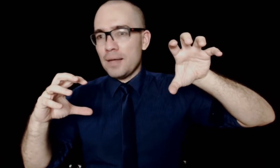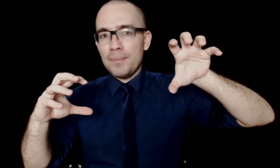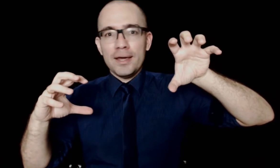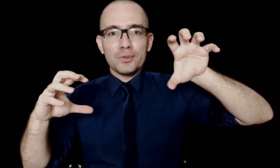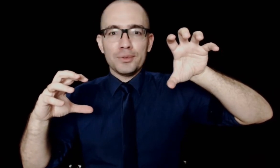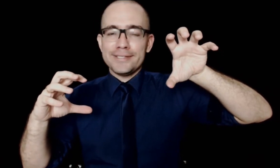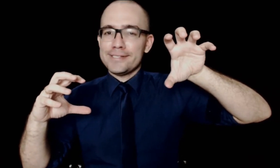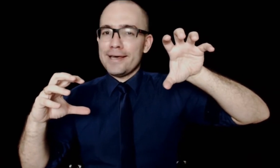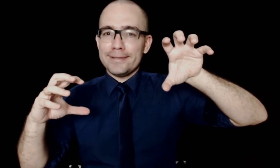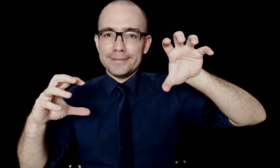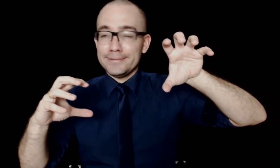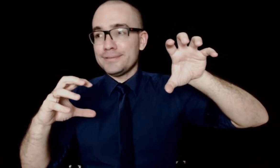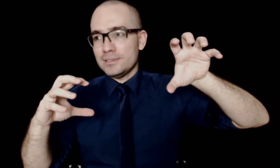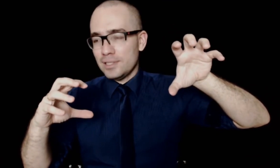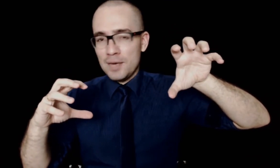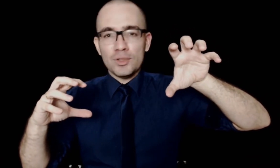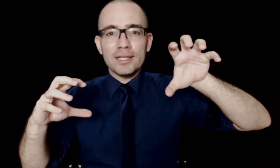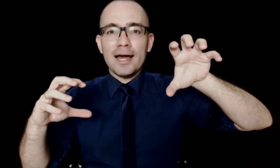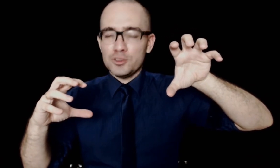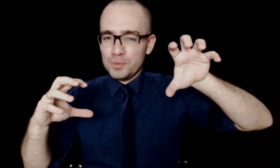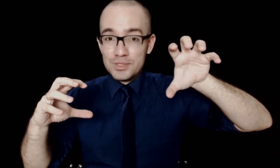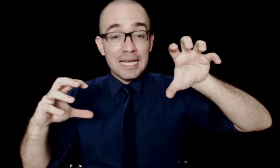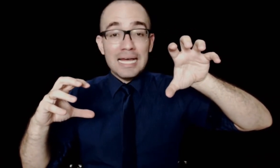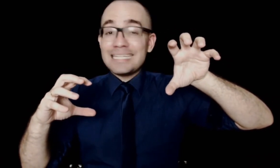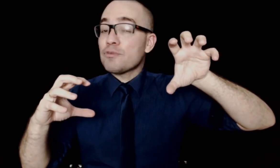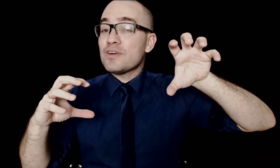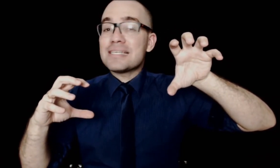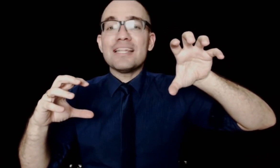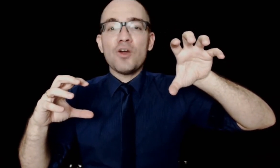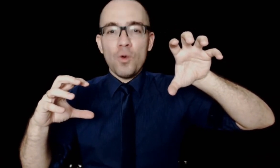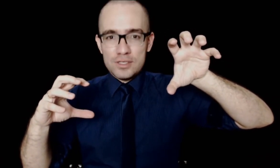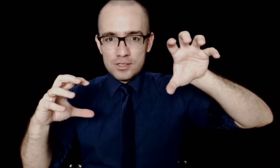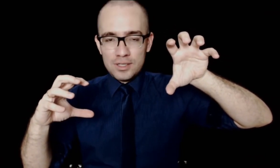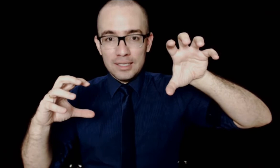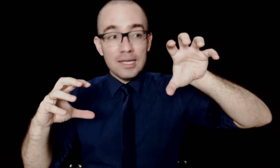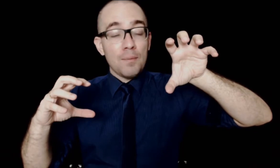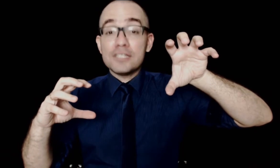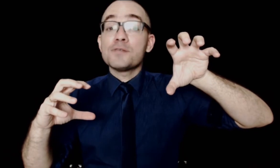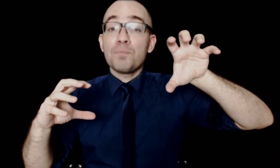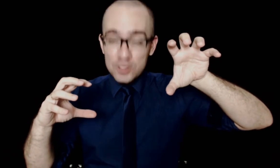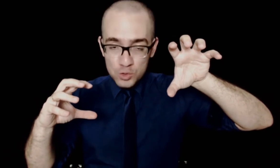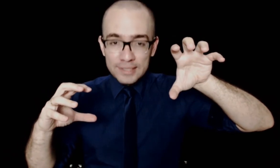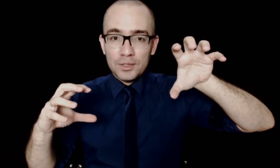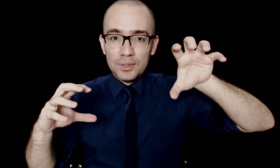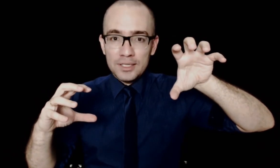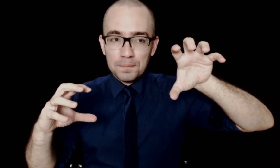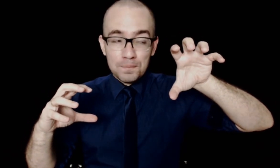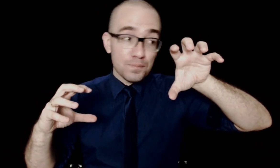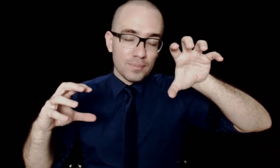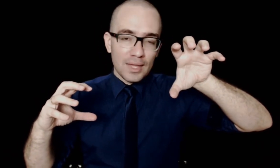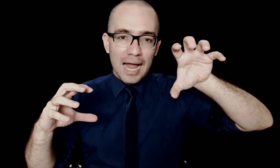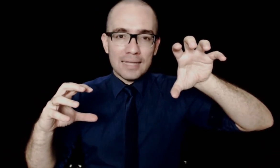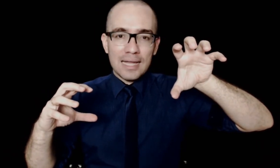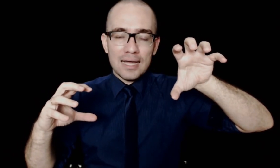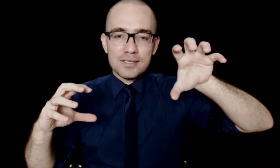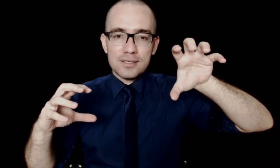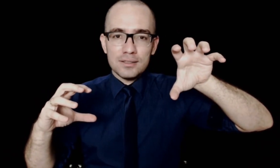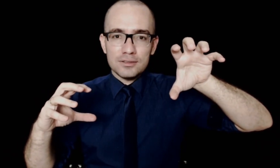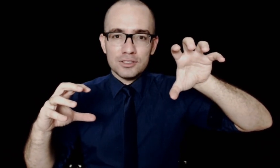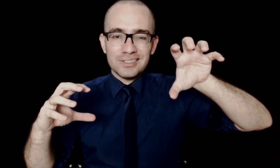treinamento, etc. Enfim, remodelagem, dá para fazer N coisas, tá? Mas pensou em teoria, análise de